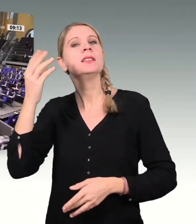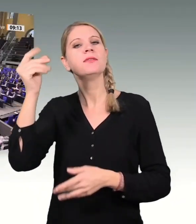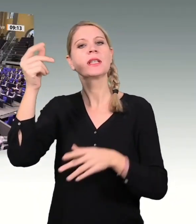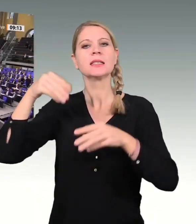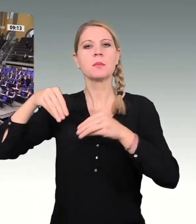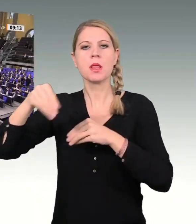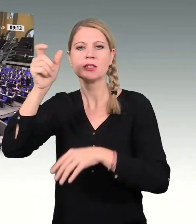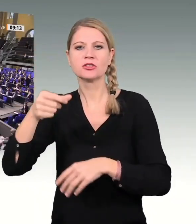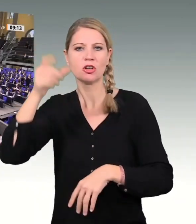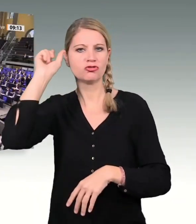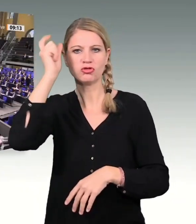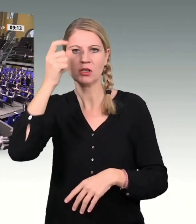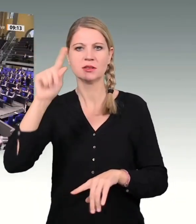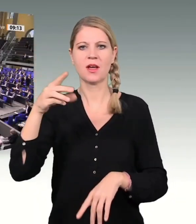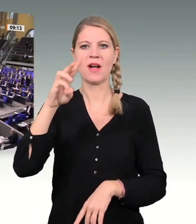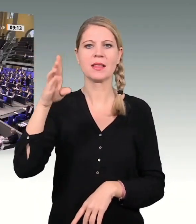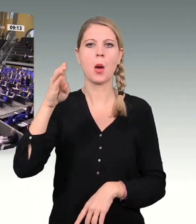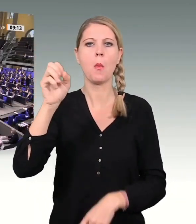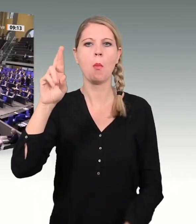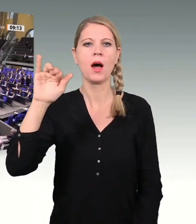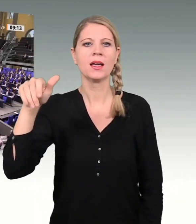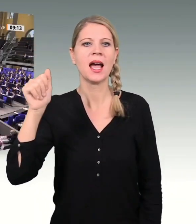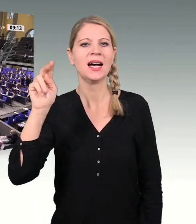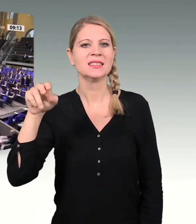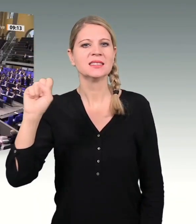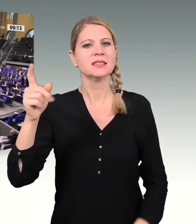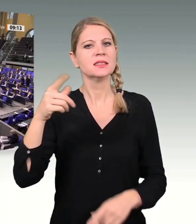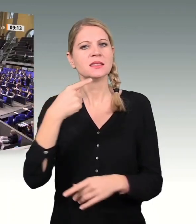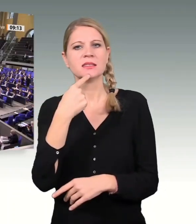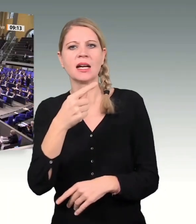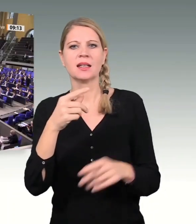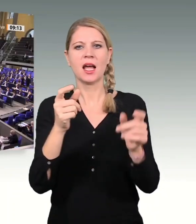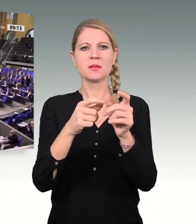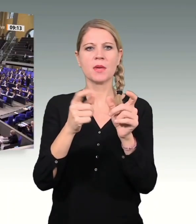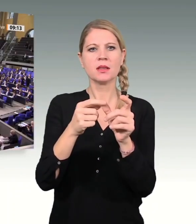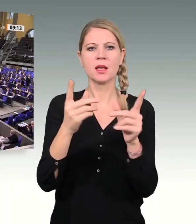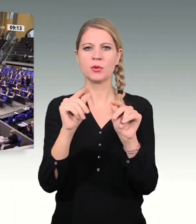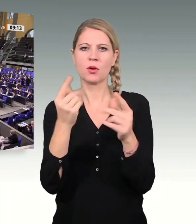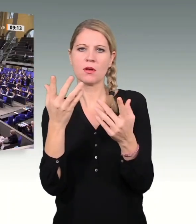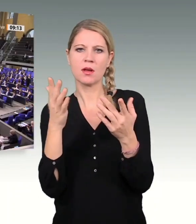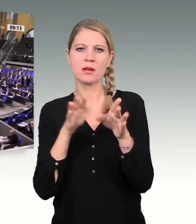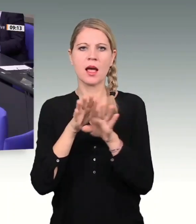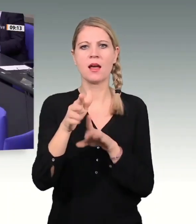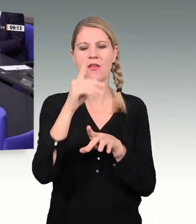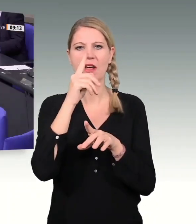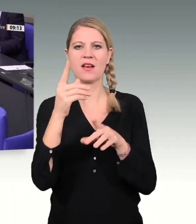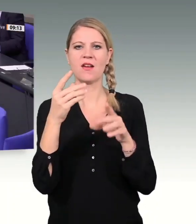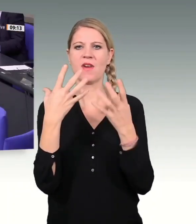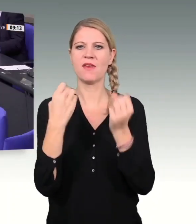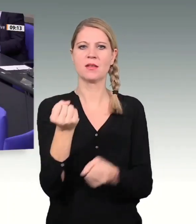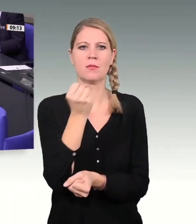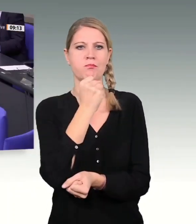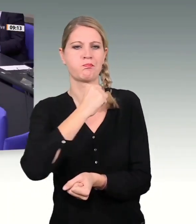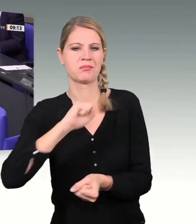Sind das die Fußstapfen, in die Sie treten wollen, Herr Lindner? Sie sind mit der klaren Aussage angetreten, die Schuldenbremse zu verteidigen.